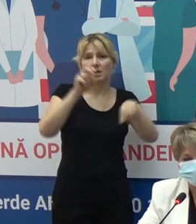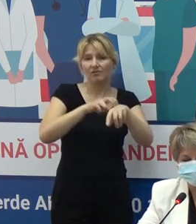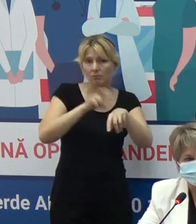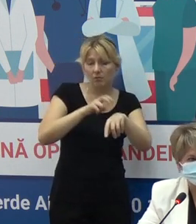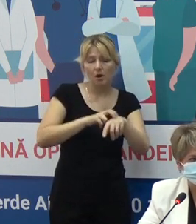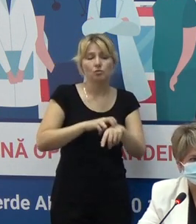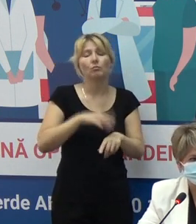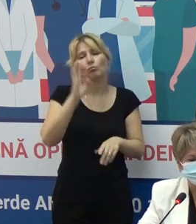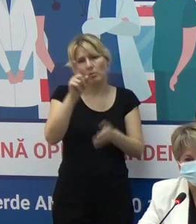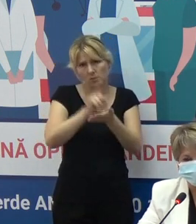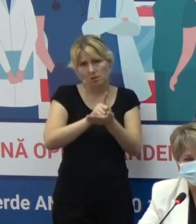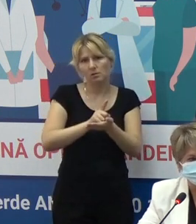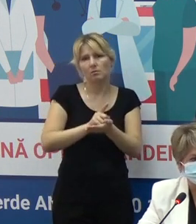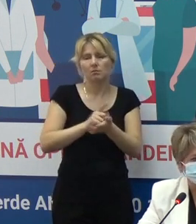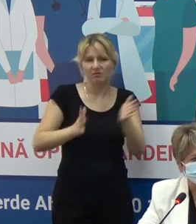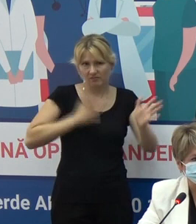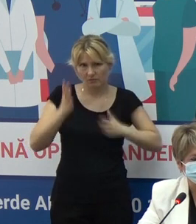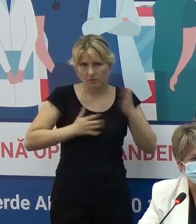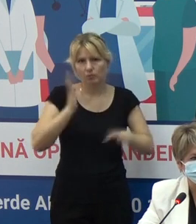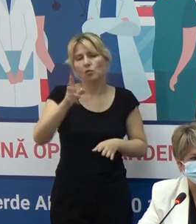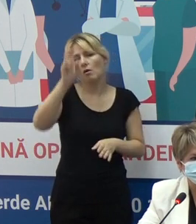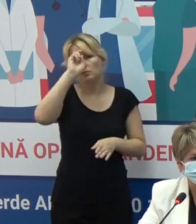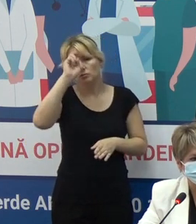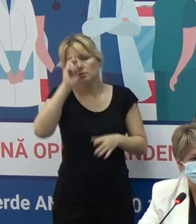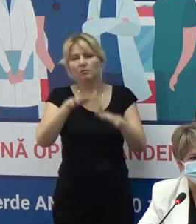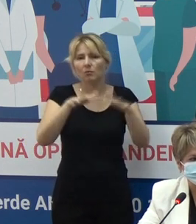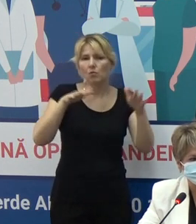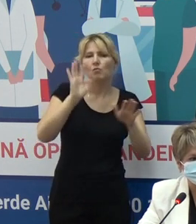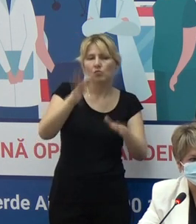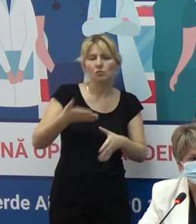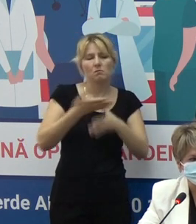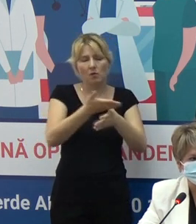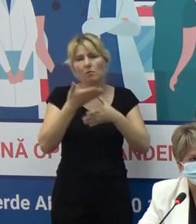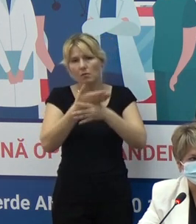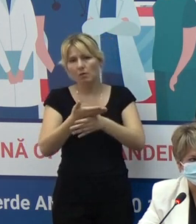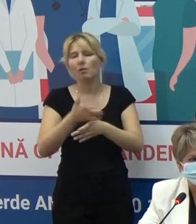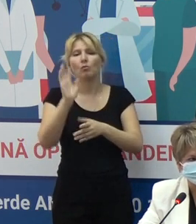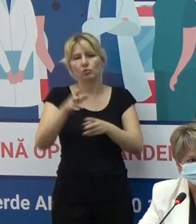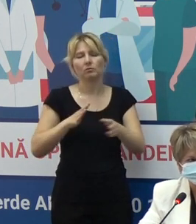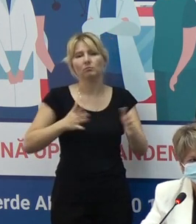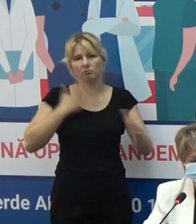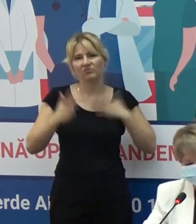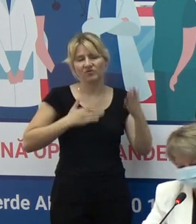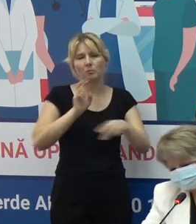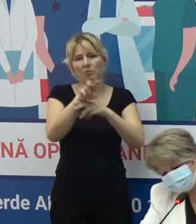suport autorităților, cu suportul guvernului, vom merge mai activ la imunizare.